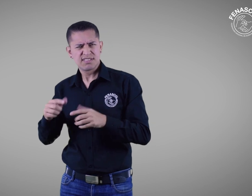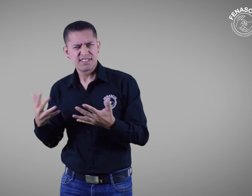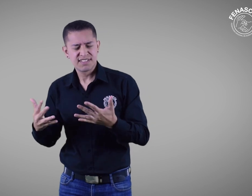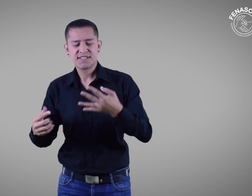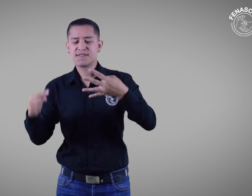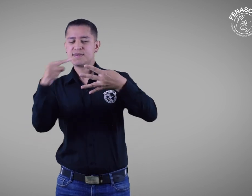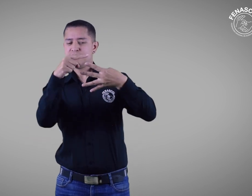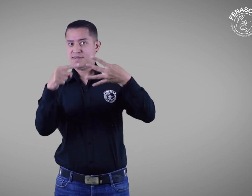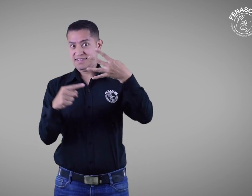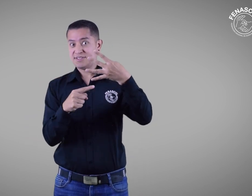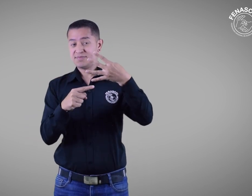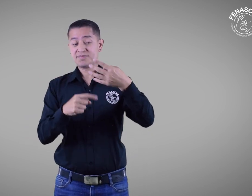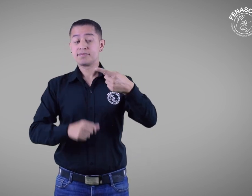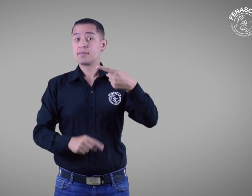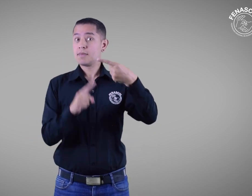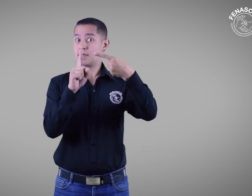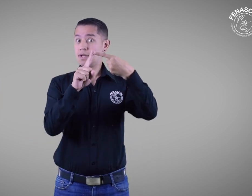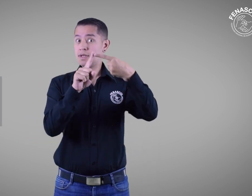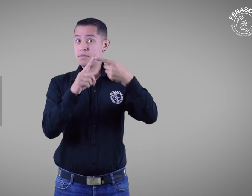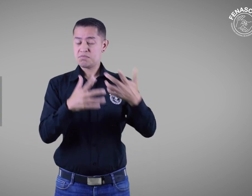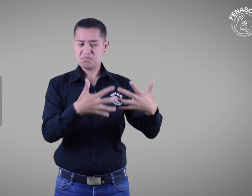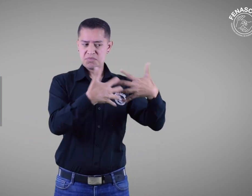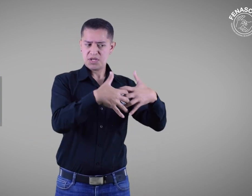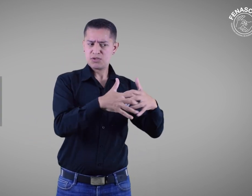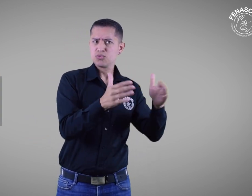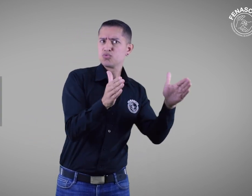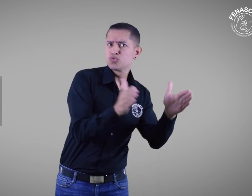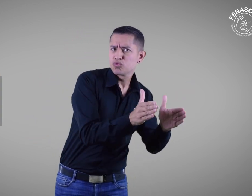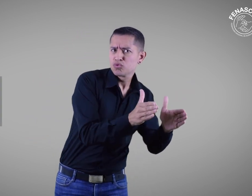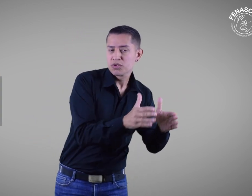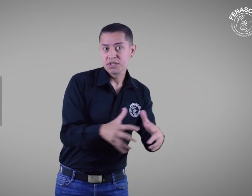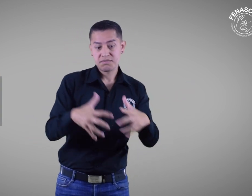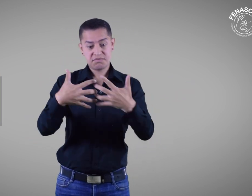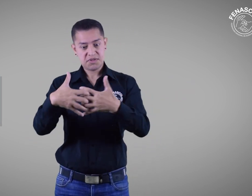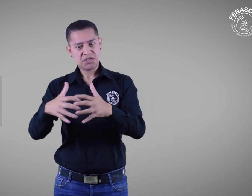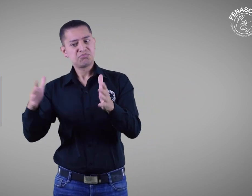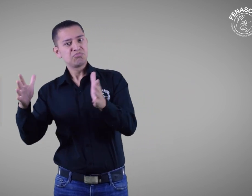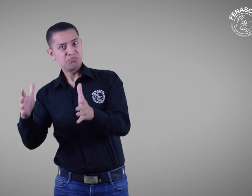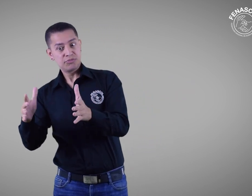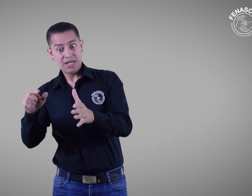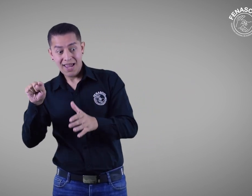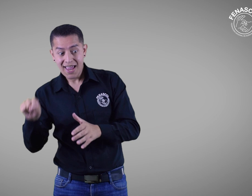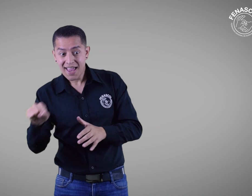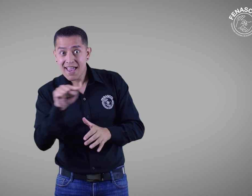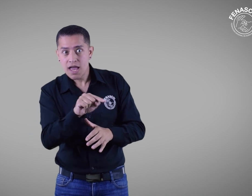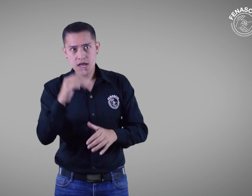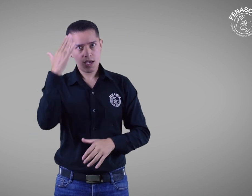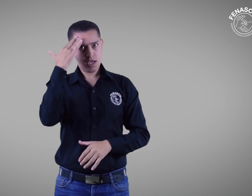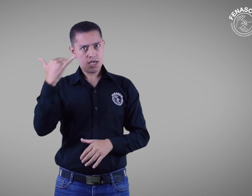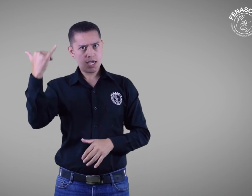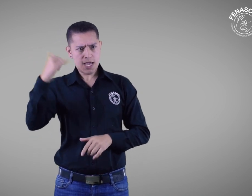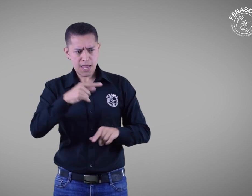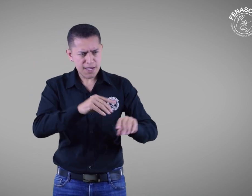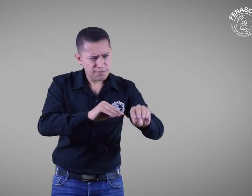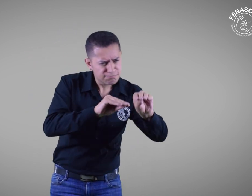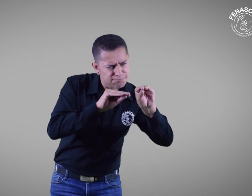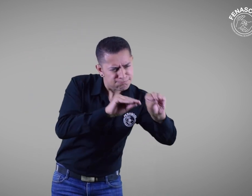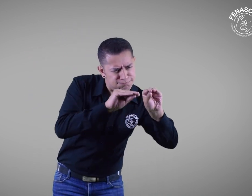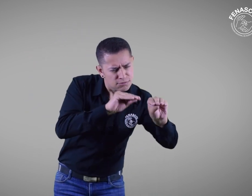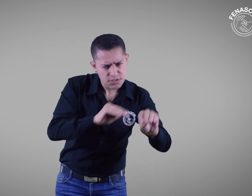Primero, se recogerá y proporcionará información académica para pymes, pequeñas y